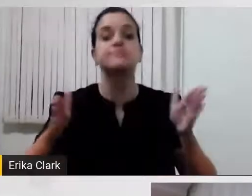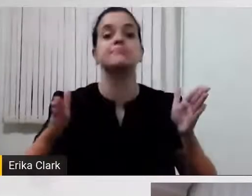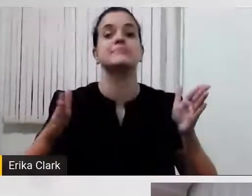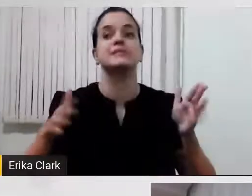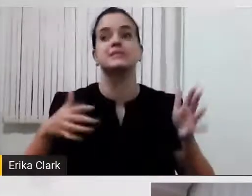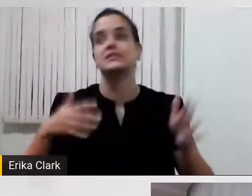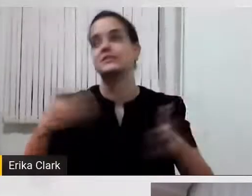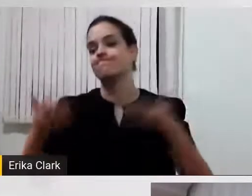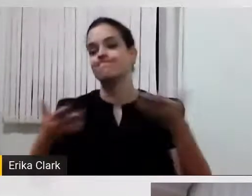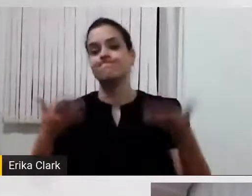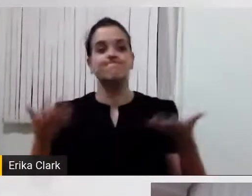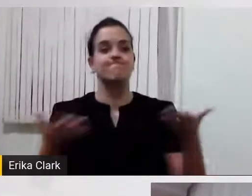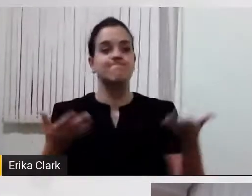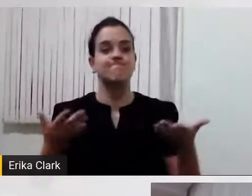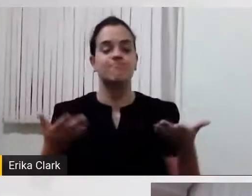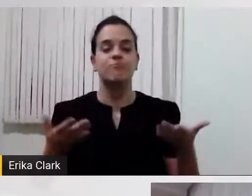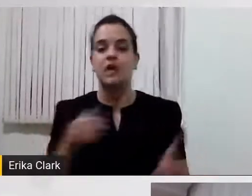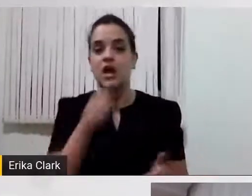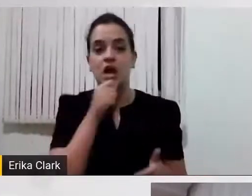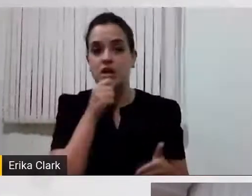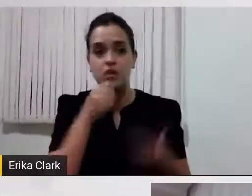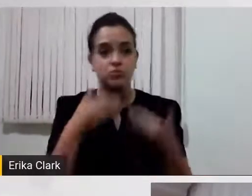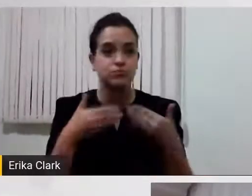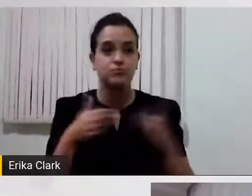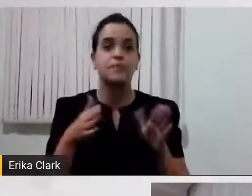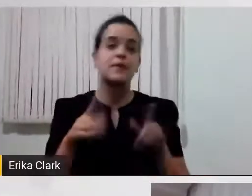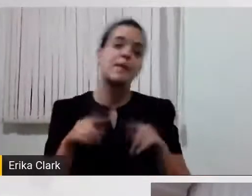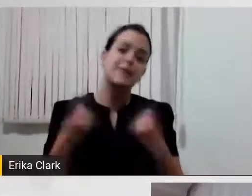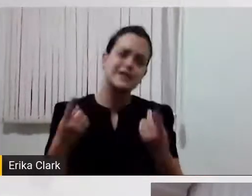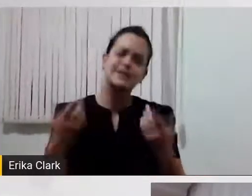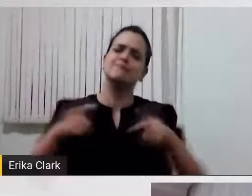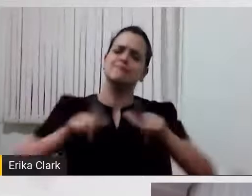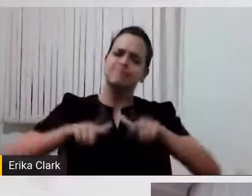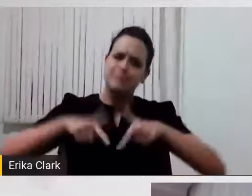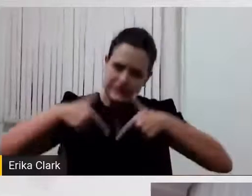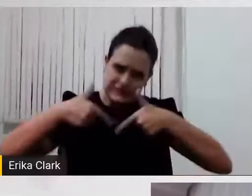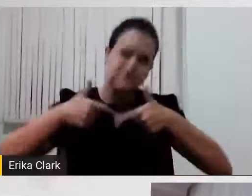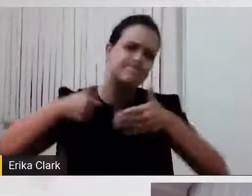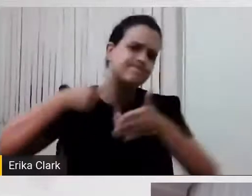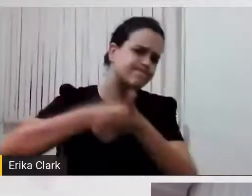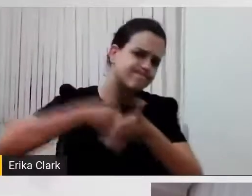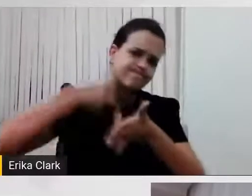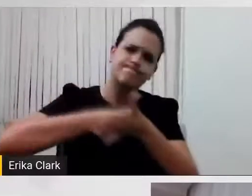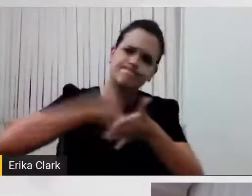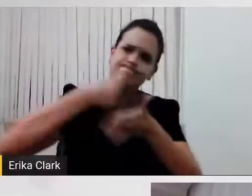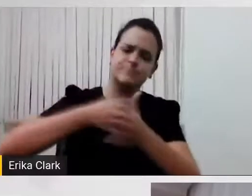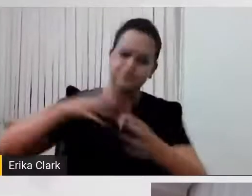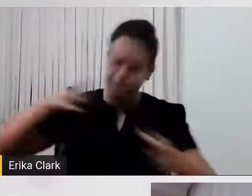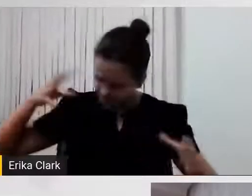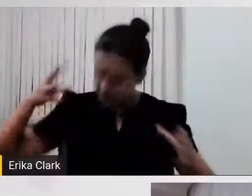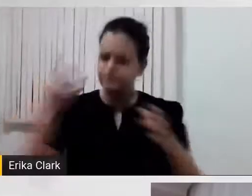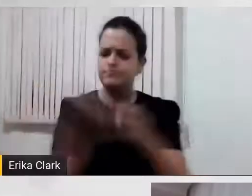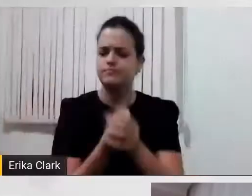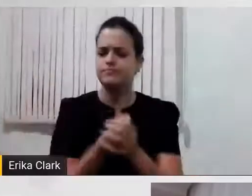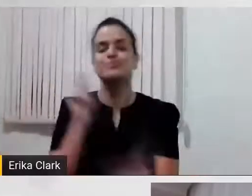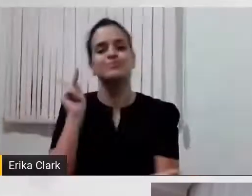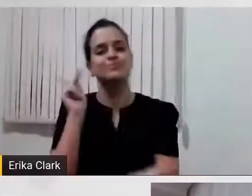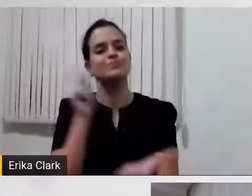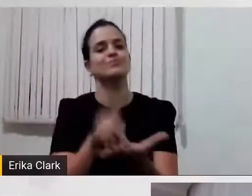disso, não é, Sônia? A gente vive por isso, a gente vive pela inclusão. Nós vivemos de desafios, não é, Rita?